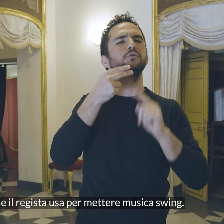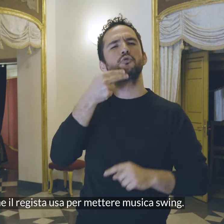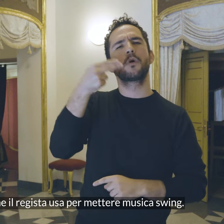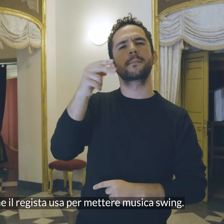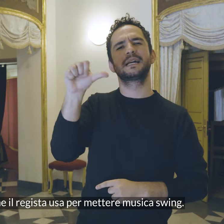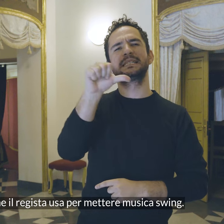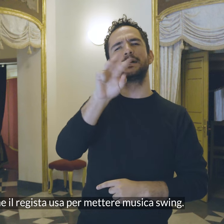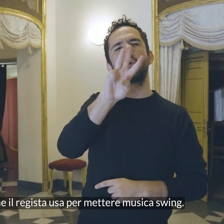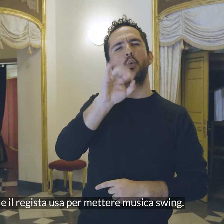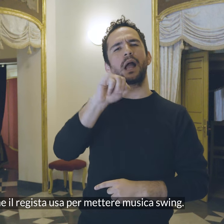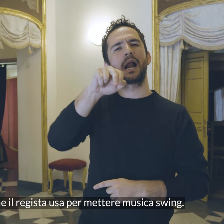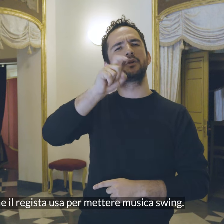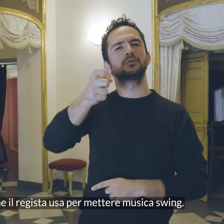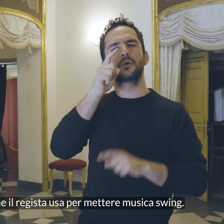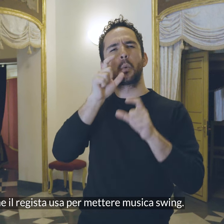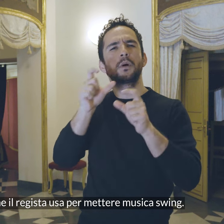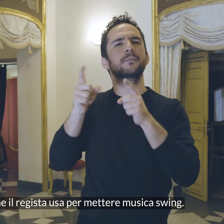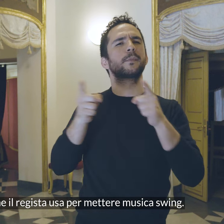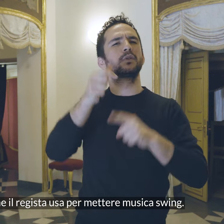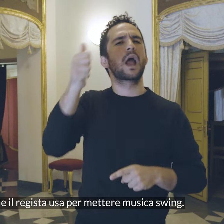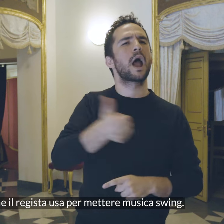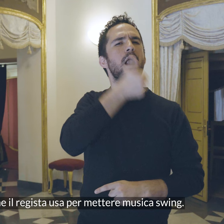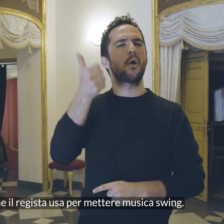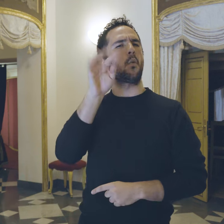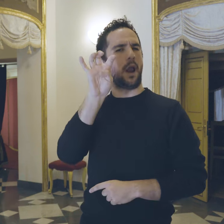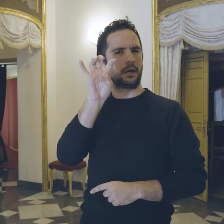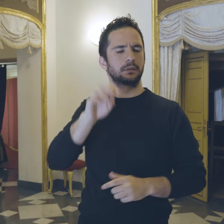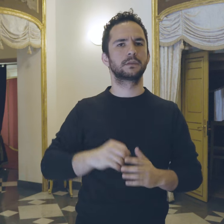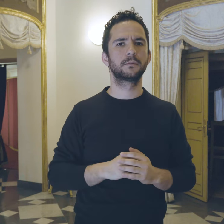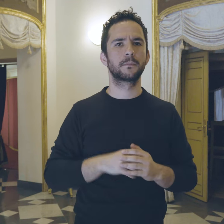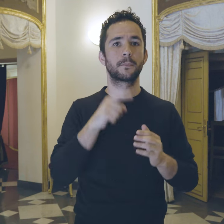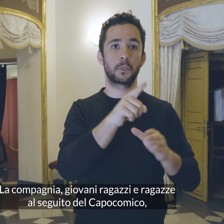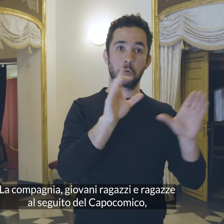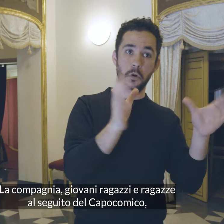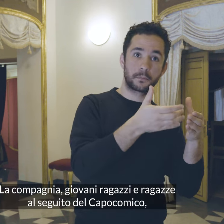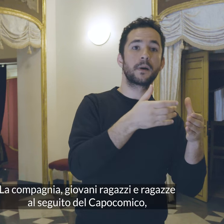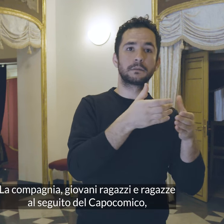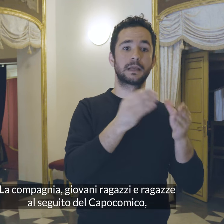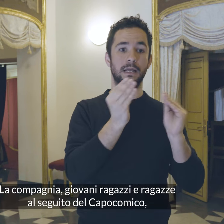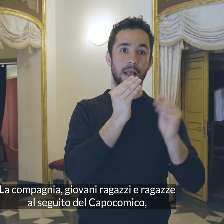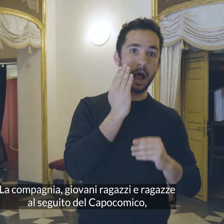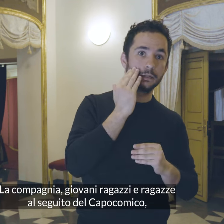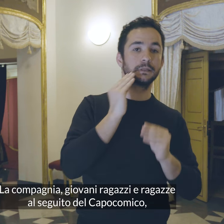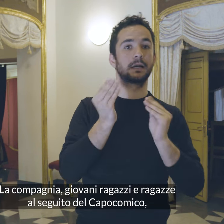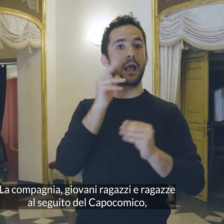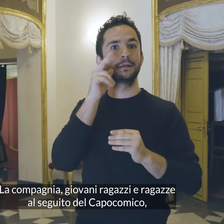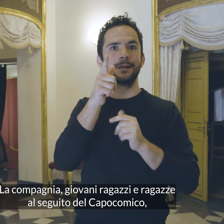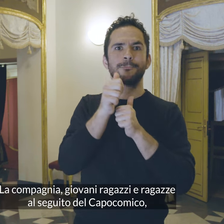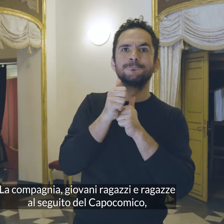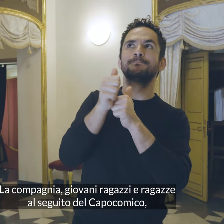che il regista usa per mettere musica swing La compagnia, giovani ragazzi e ragazze